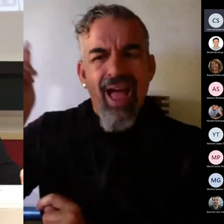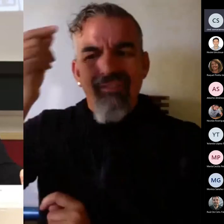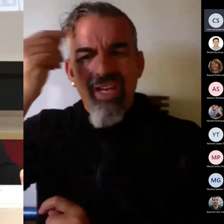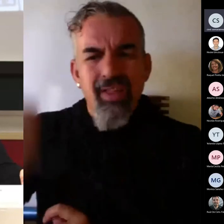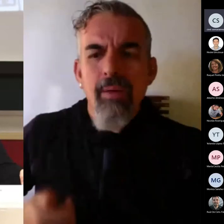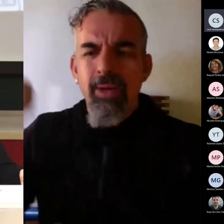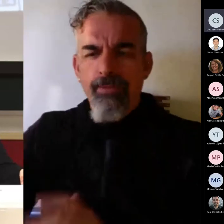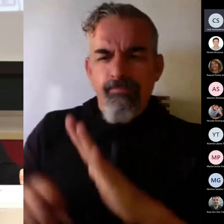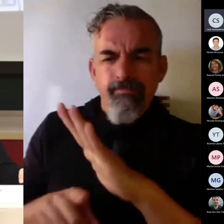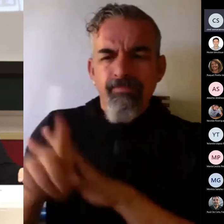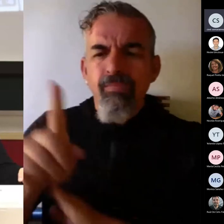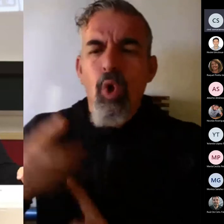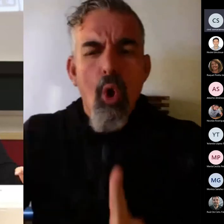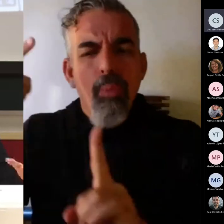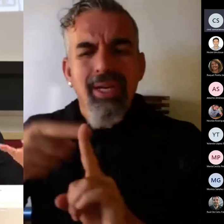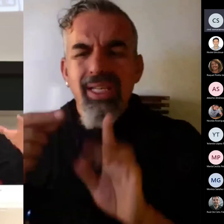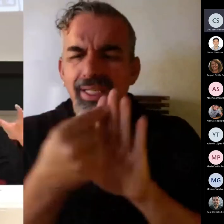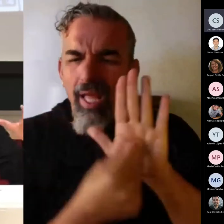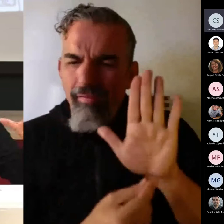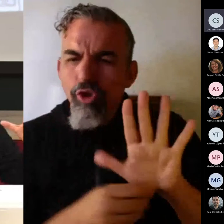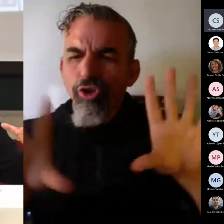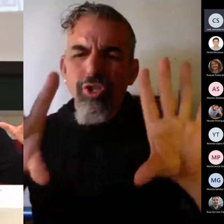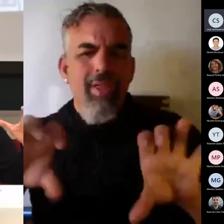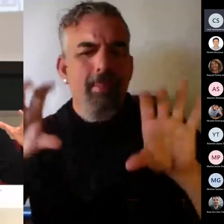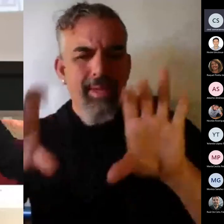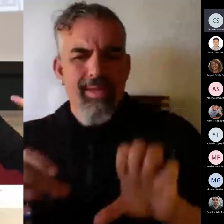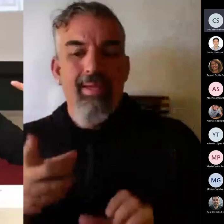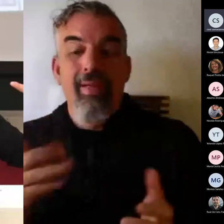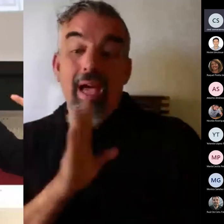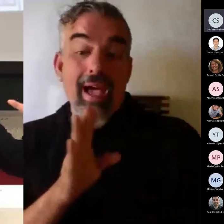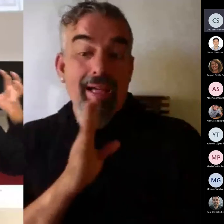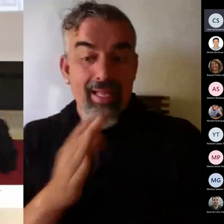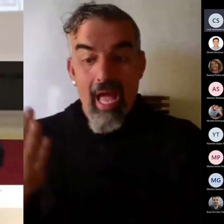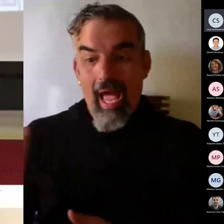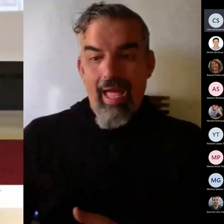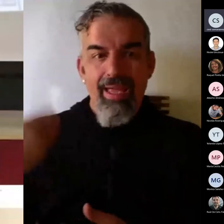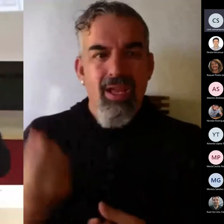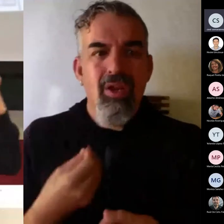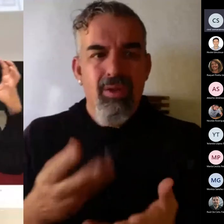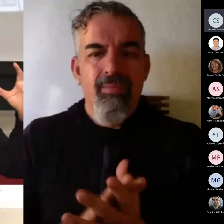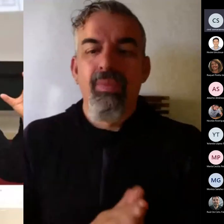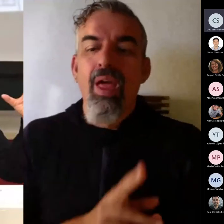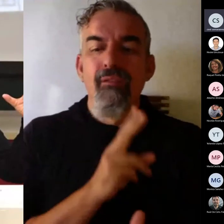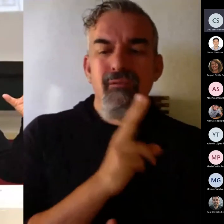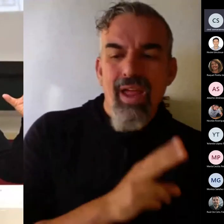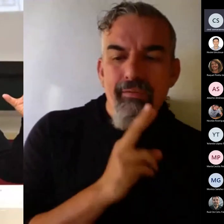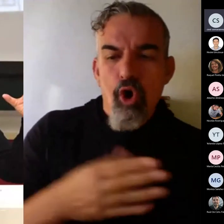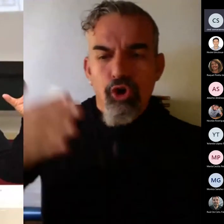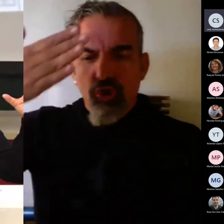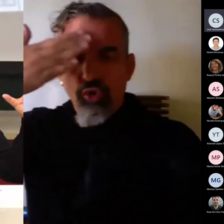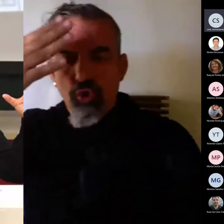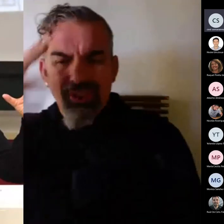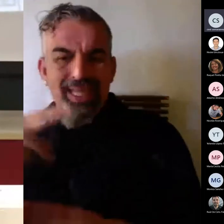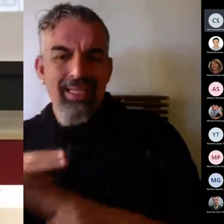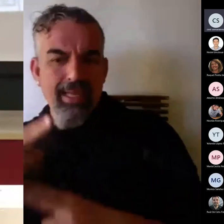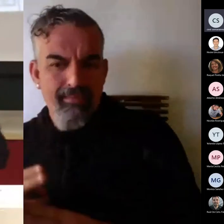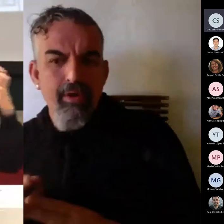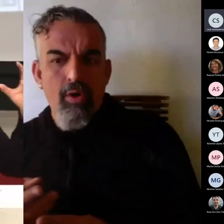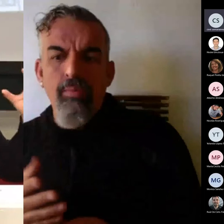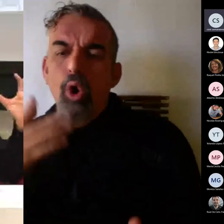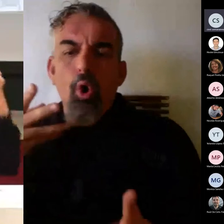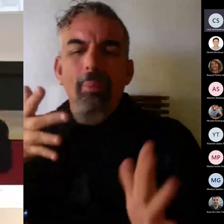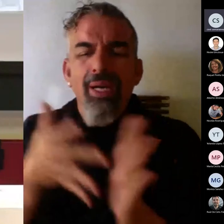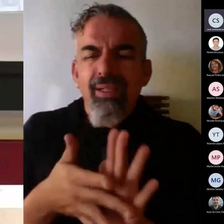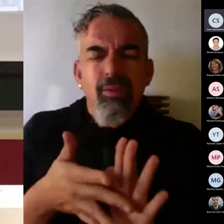estos objetivos de aprendizaje que los definimos como, lo comentábamos ayer, verbo sustantivo, ser capaz de esto,